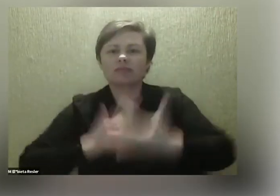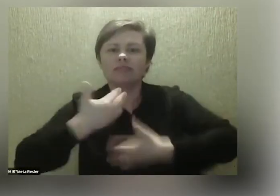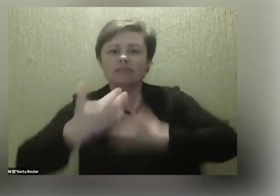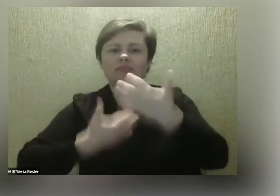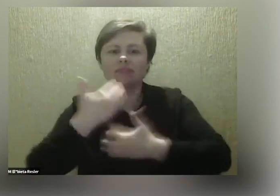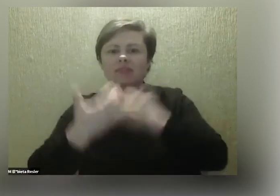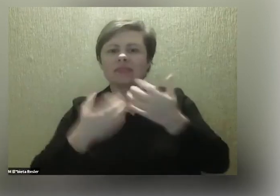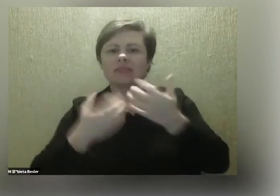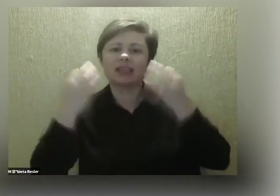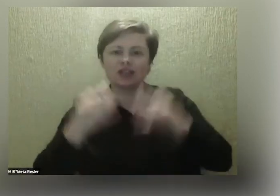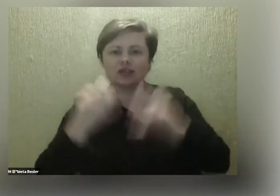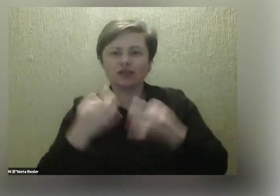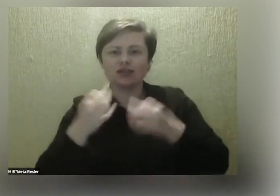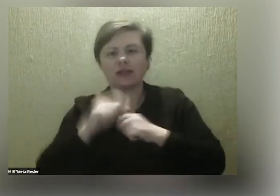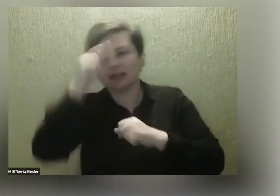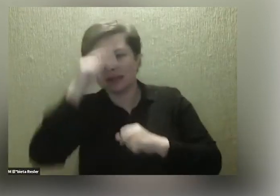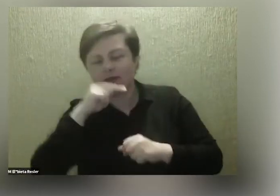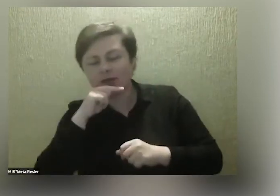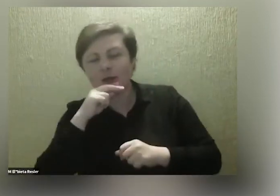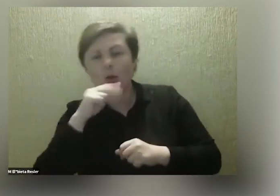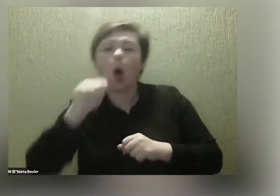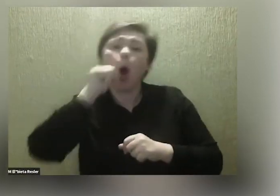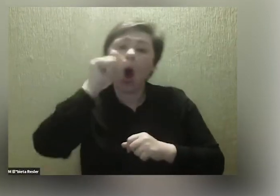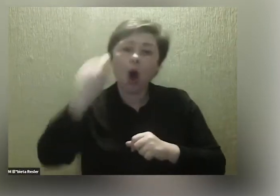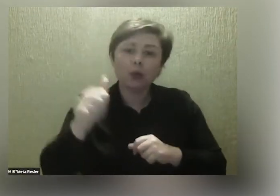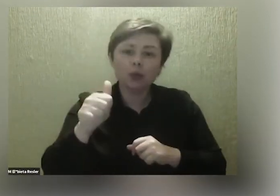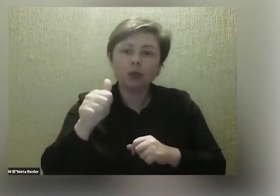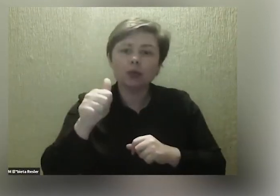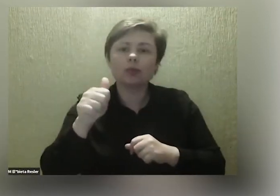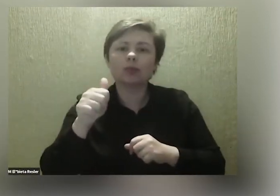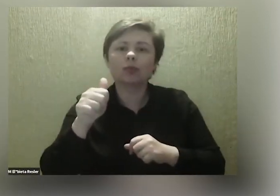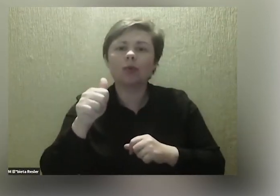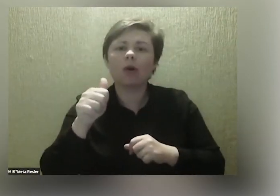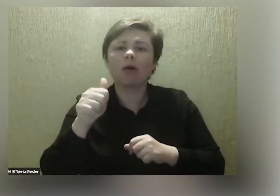Dzisiaj jestem bardziej tatą, jutro jestem bardziej, nie wiem,